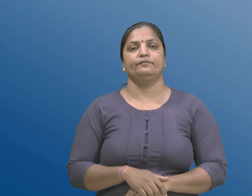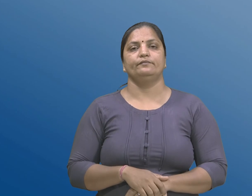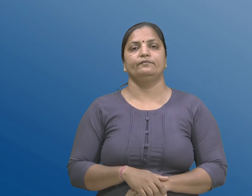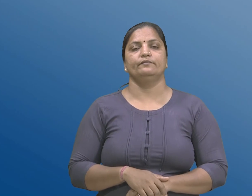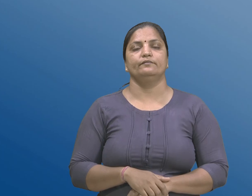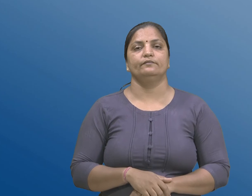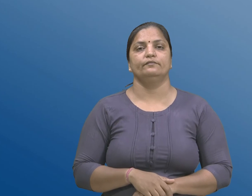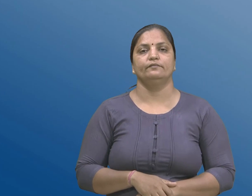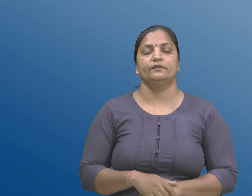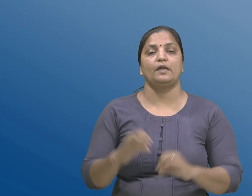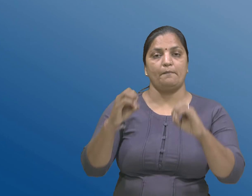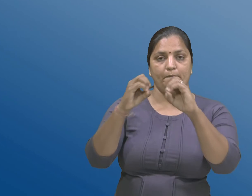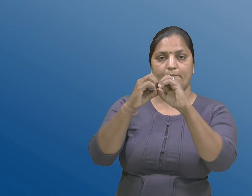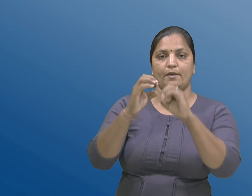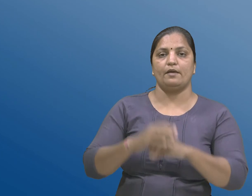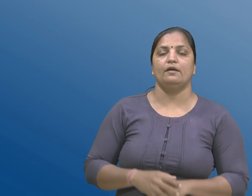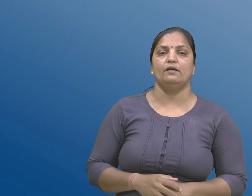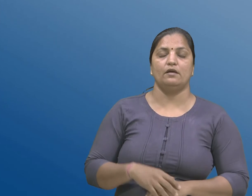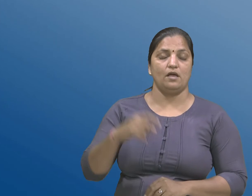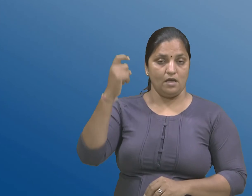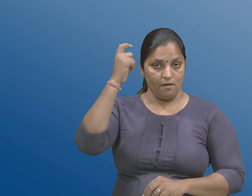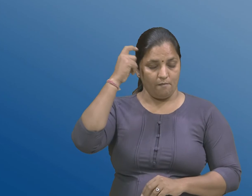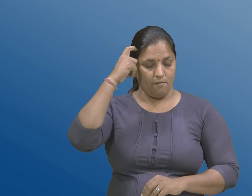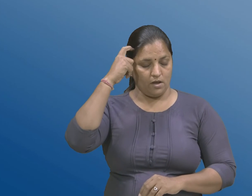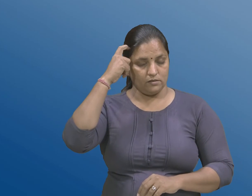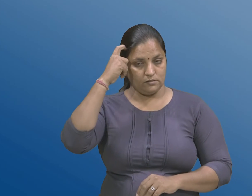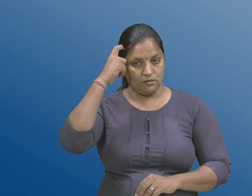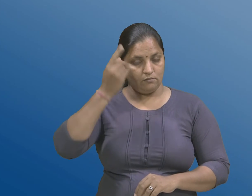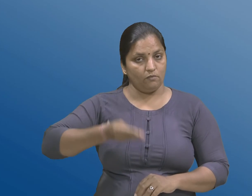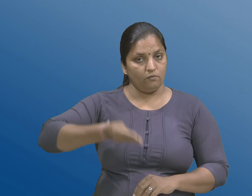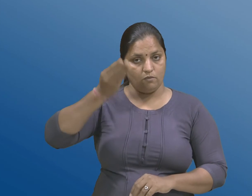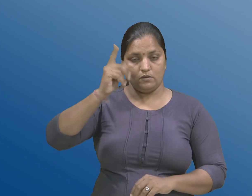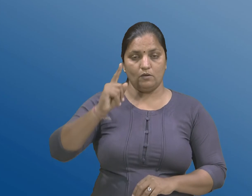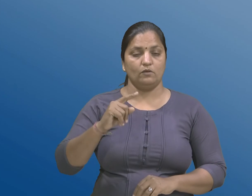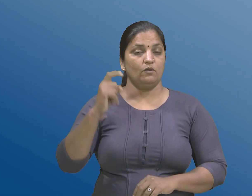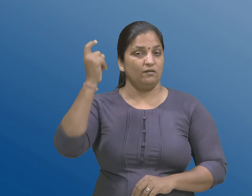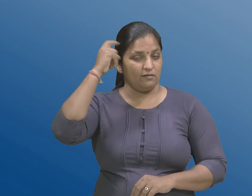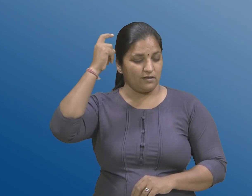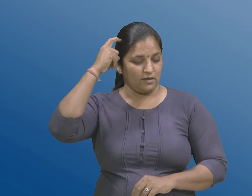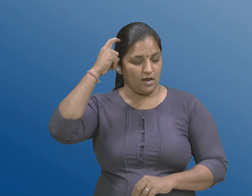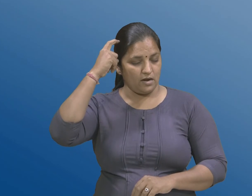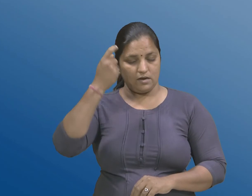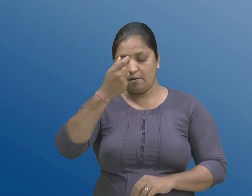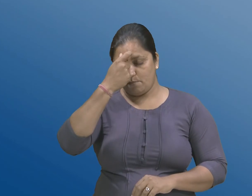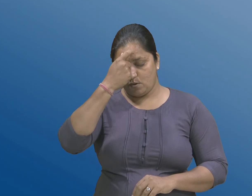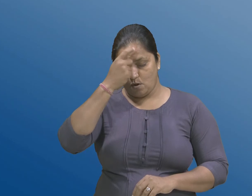बी, मानसिक विकासनी खामी इटले ज्ञान तंत्रना विकासनी एक अवस्था